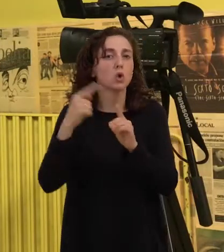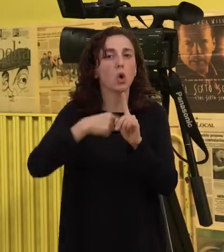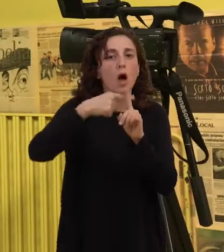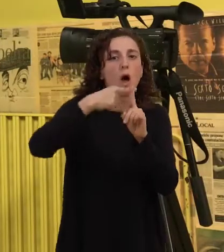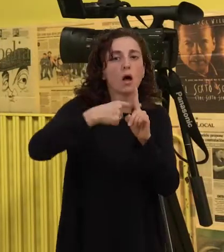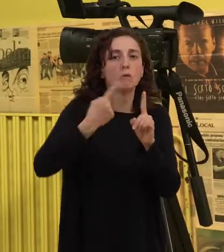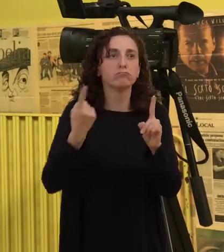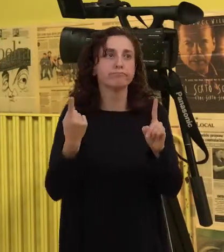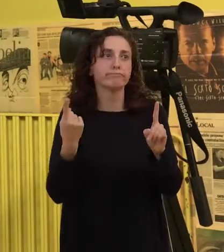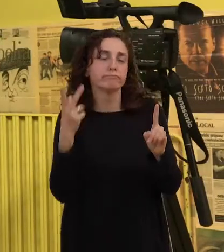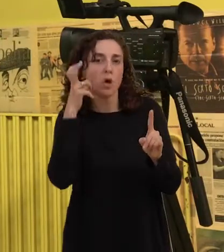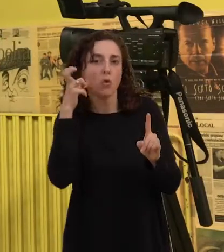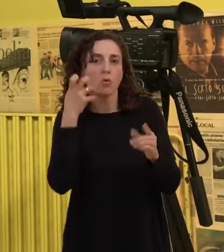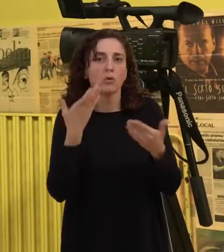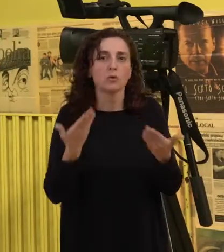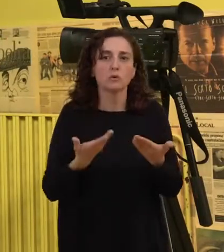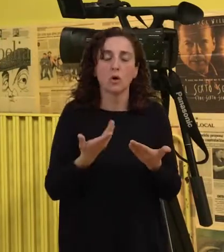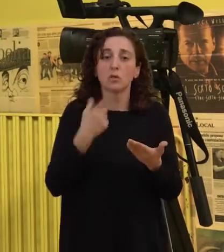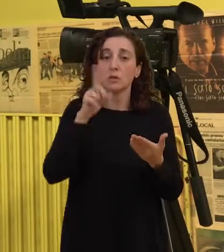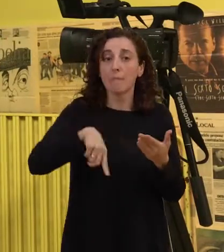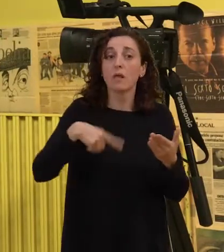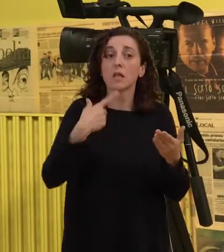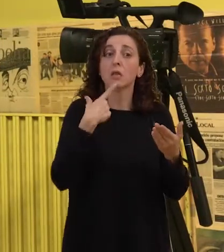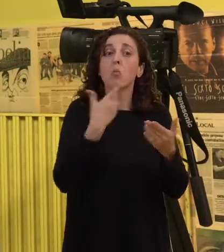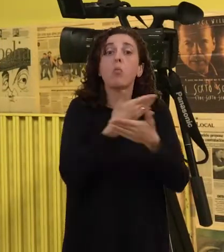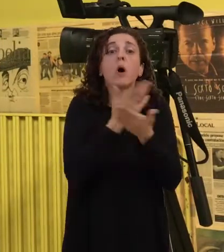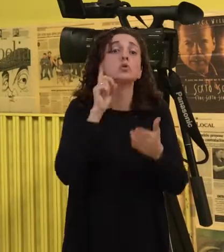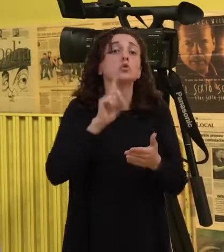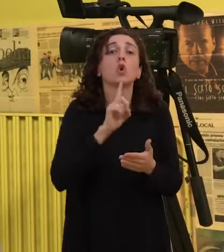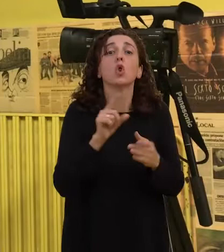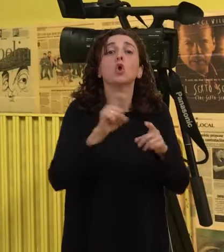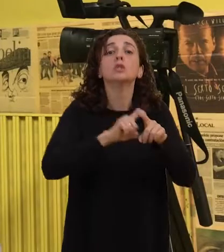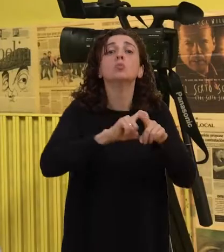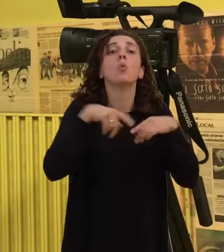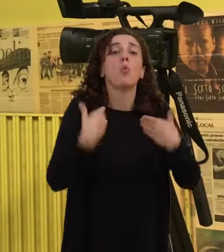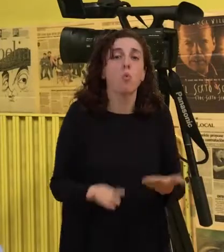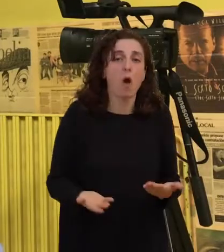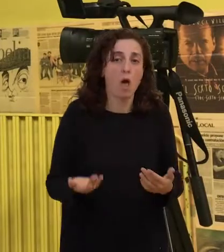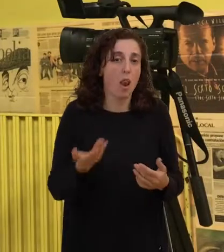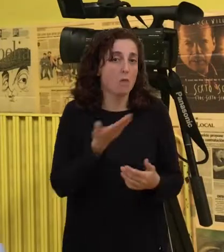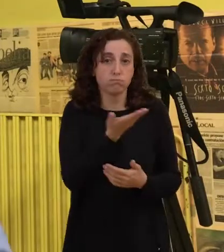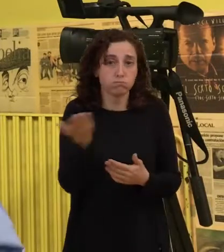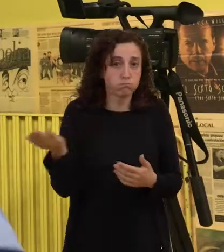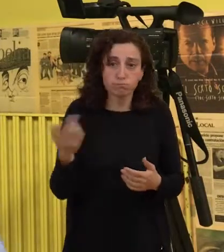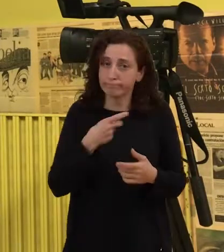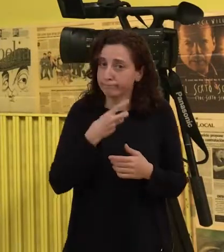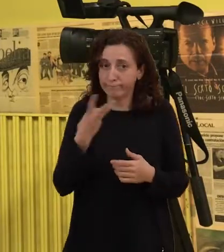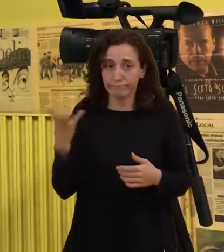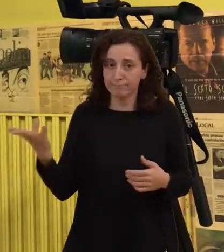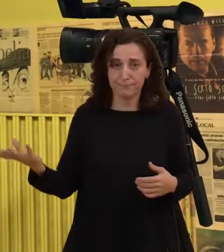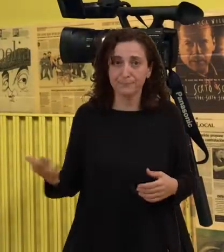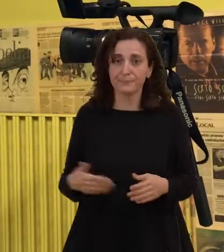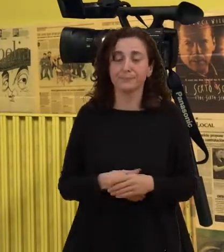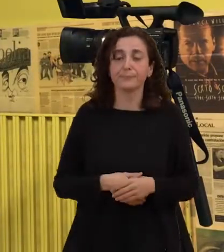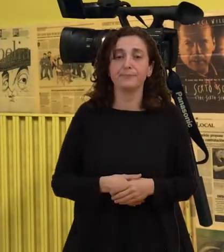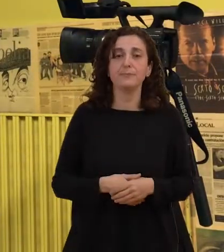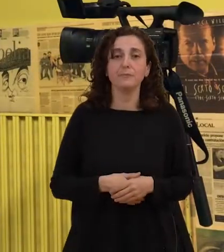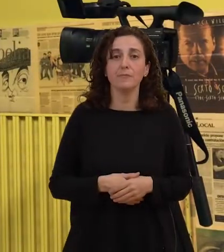función de del tipo de sordera que teña, etc. E, han